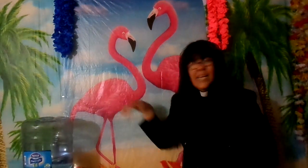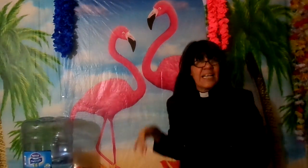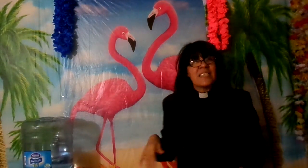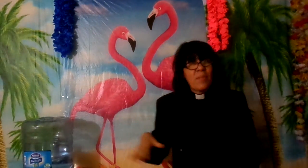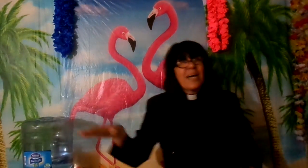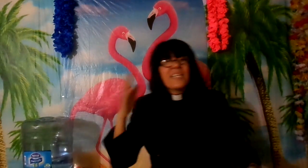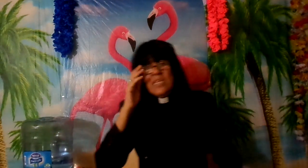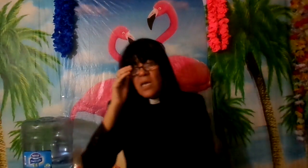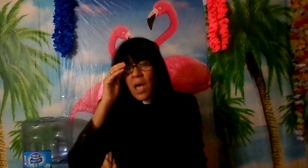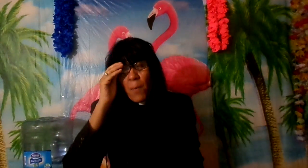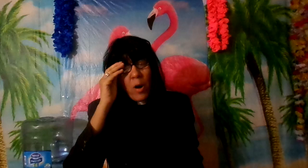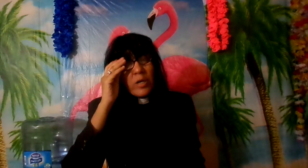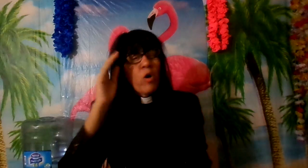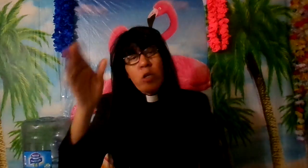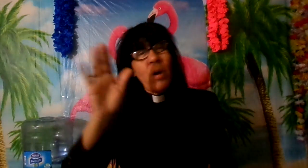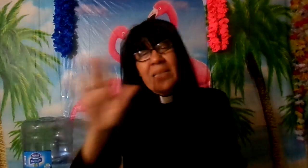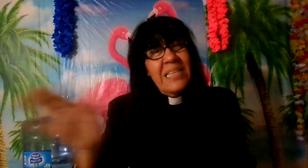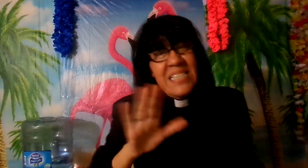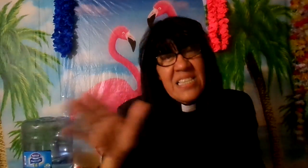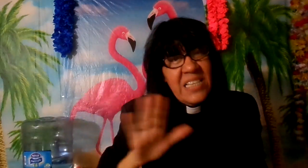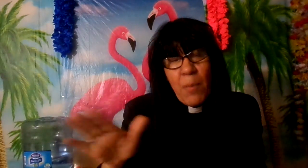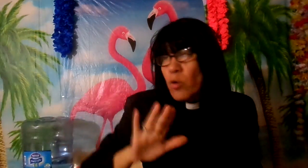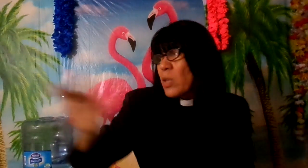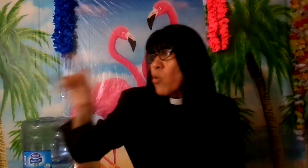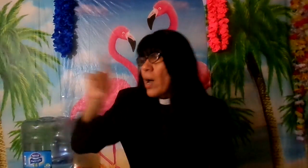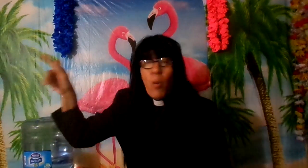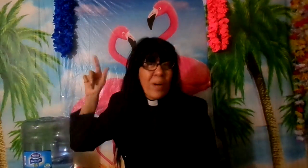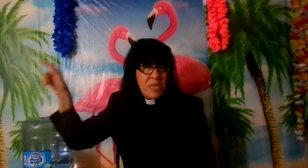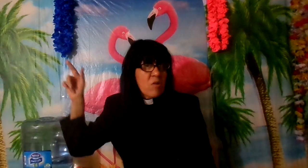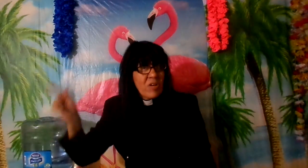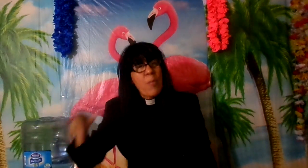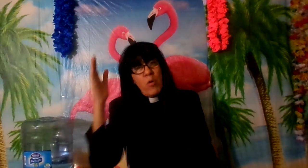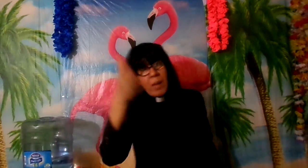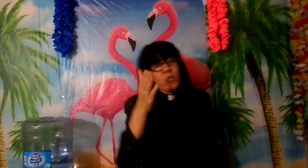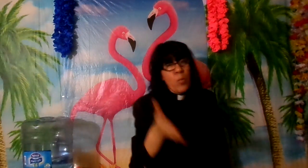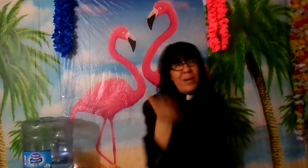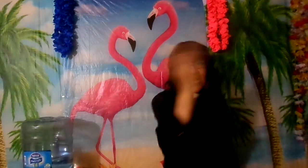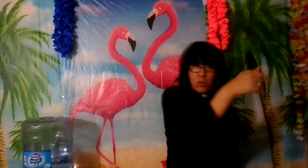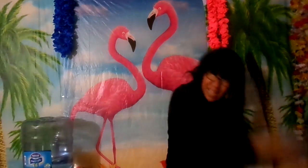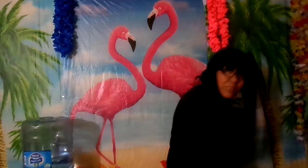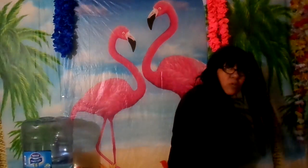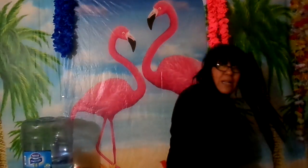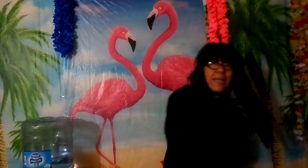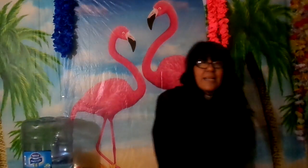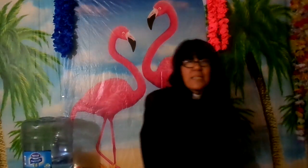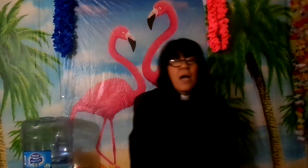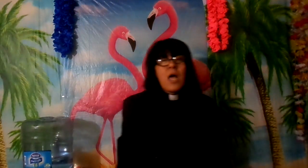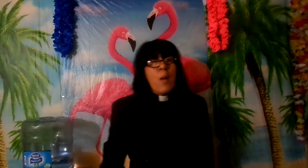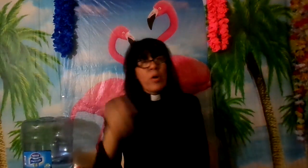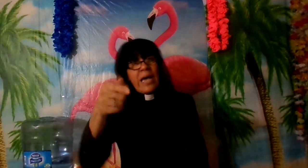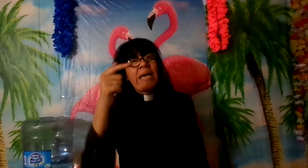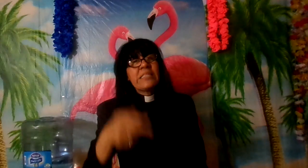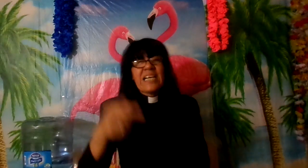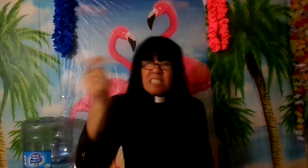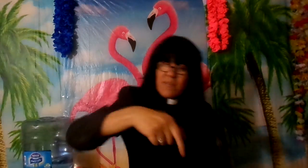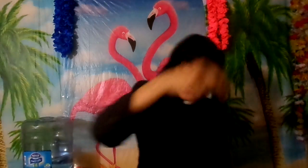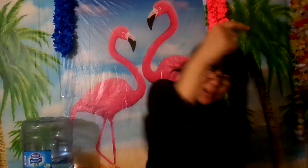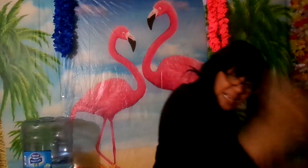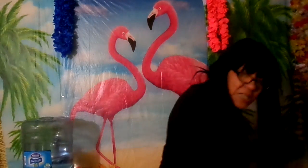iglesia ¿verdad que sí? porque hoy no necesitamos ni buscar los payasos afuera porque hay muchos payasos dentro de la iglesia porque hay gente que sirve de payasos